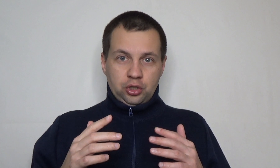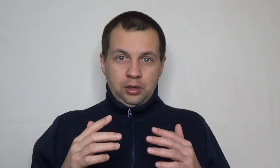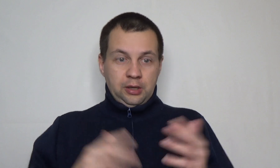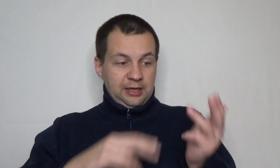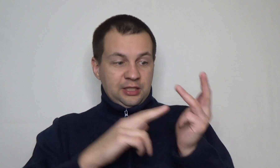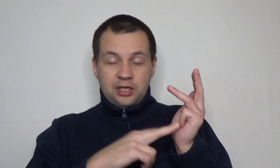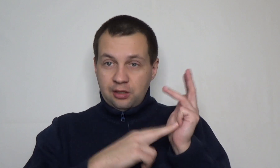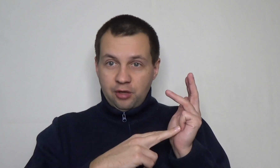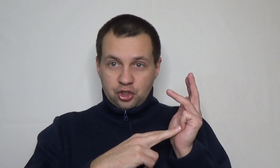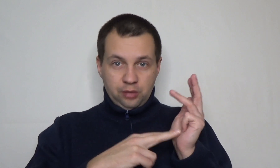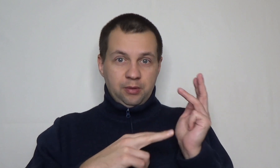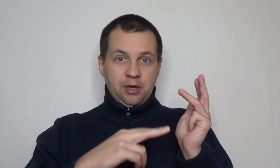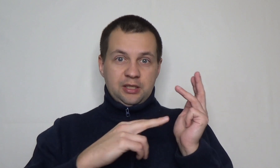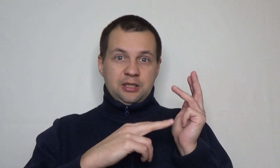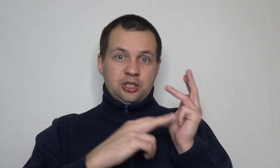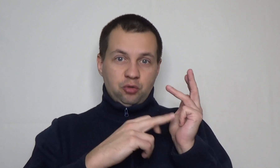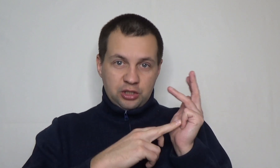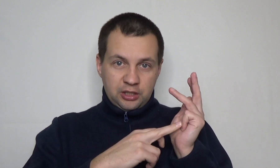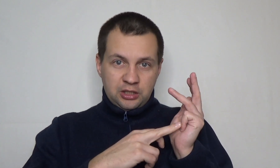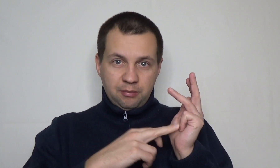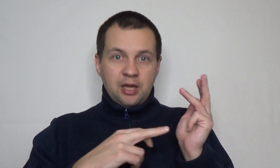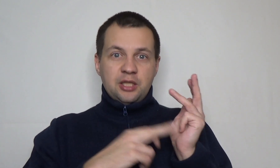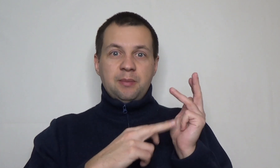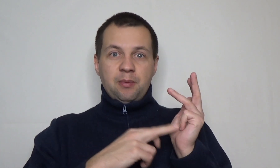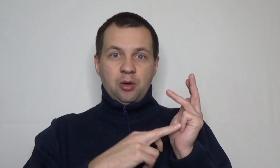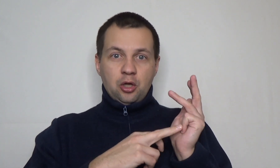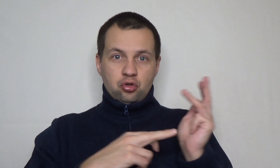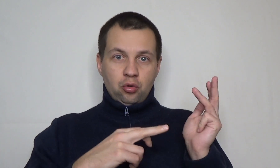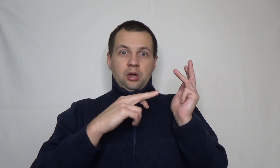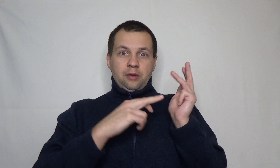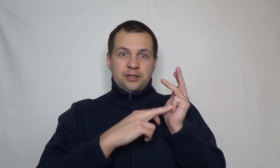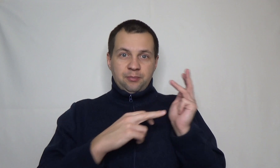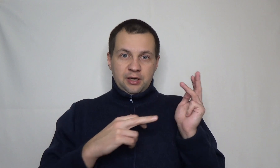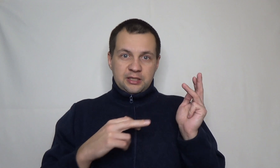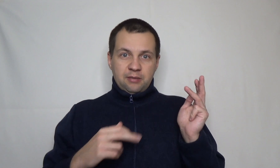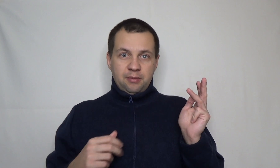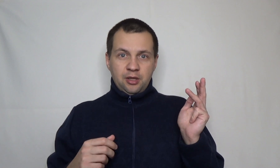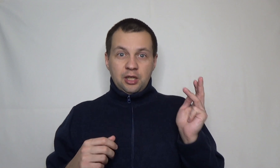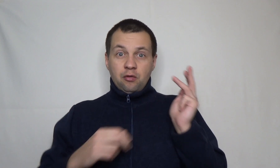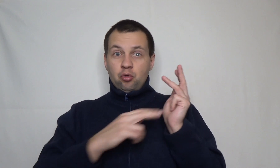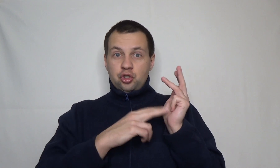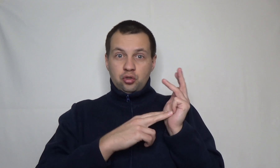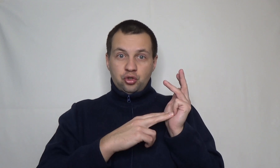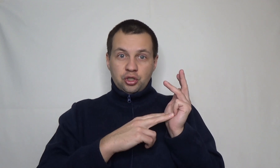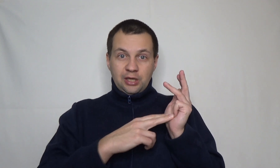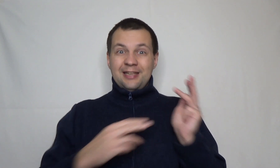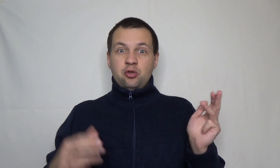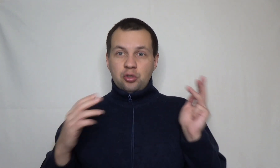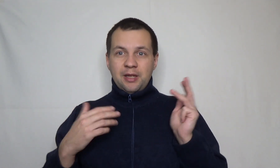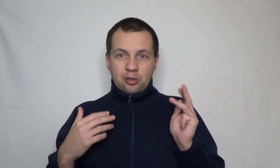что родители не вечны. Например, если ты живешь с родителями, или они тебе помогают, что в один прекрасный момент этого может не случиться. И если у тебя нет